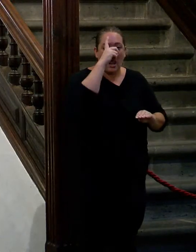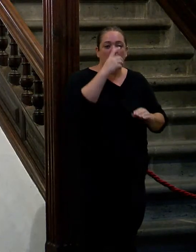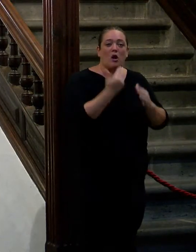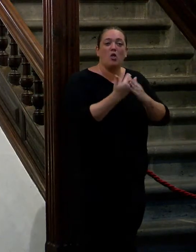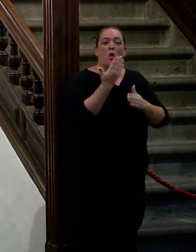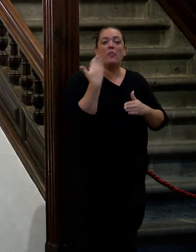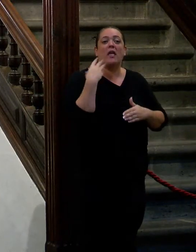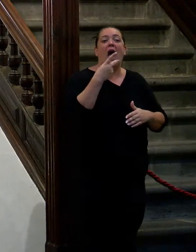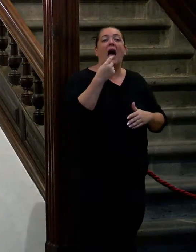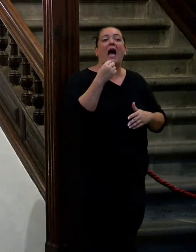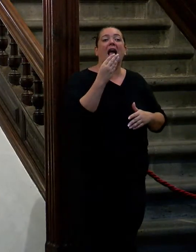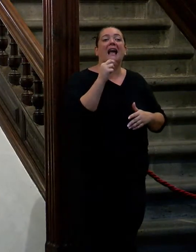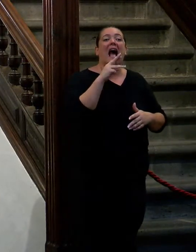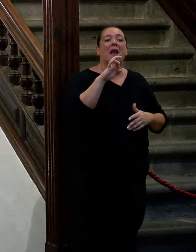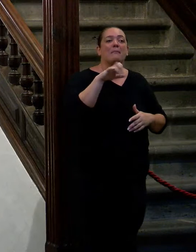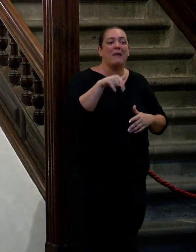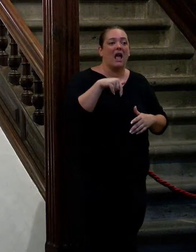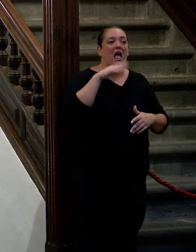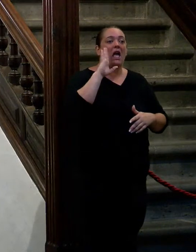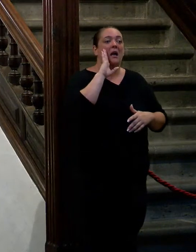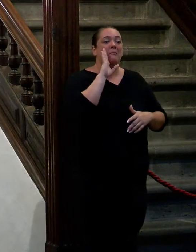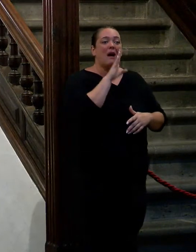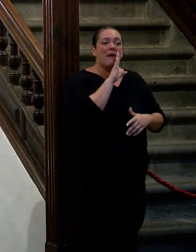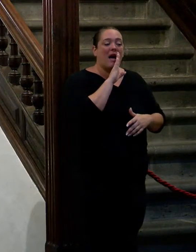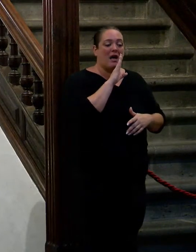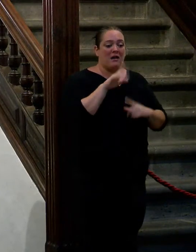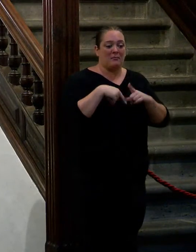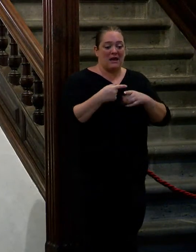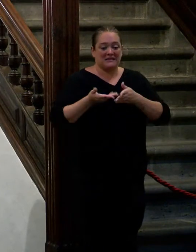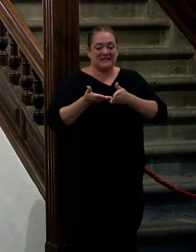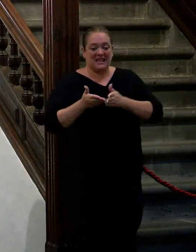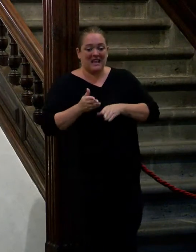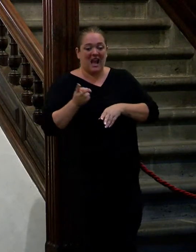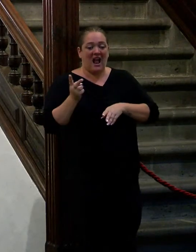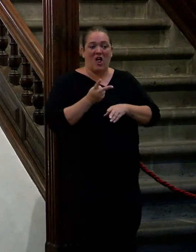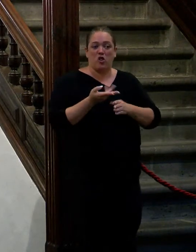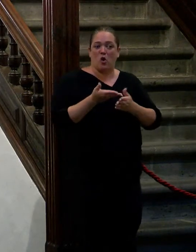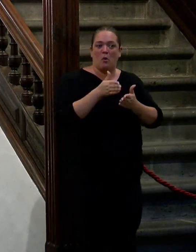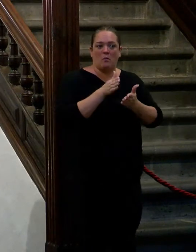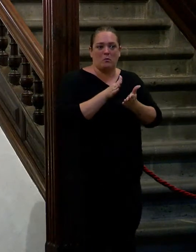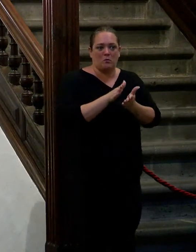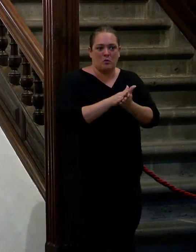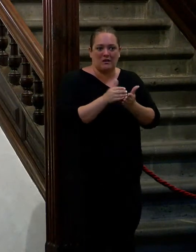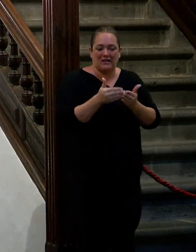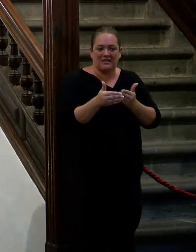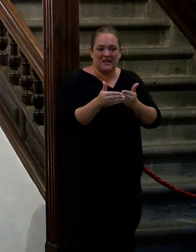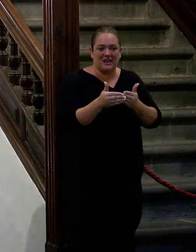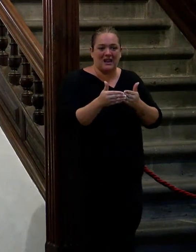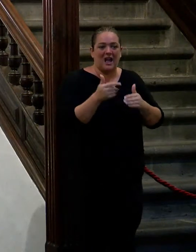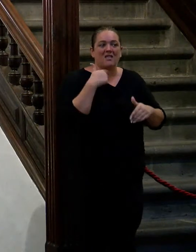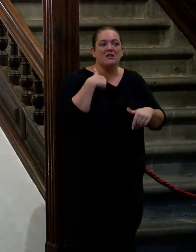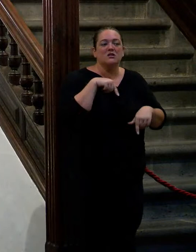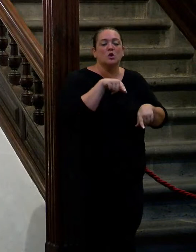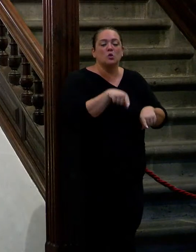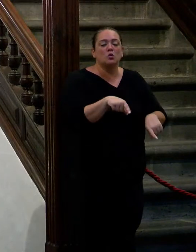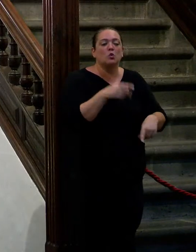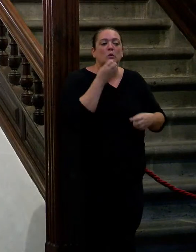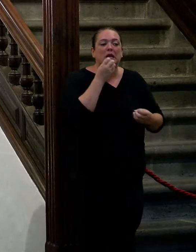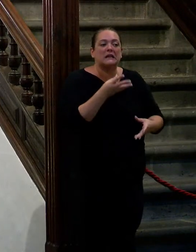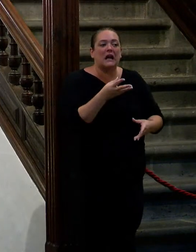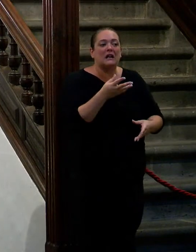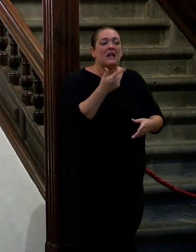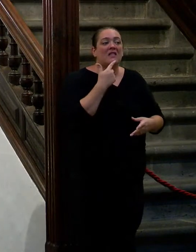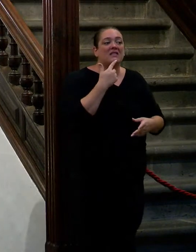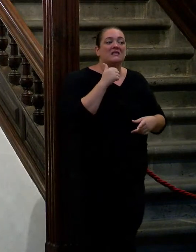cuando Carmen Martingay te perdió a su madre y a su hija casi a la par le dijeron Carmen ¿cómo ha salido? me ha salvado la curiosidad siempre nos